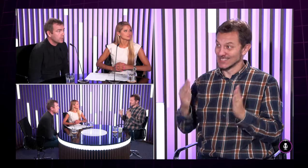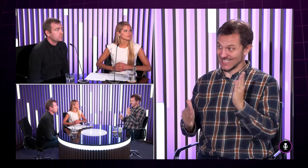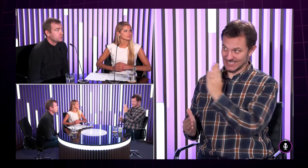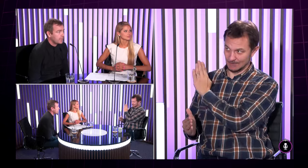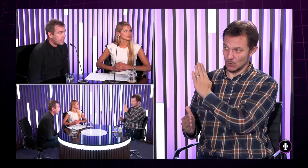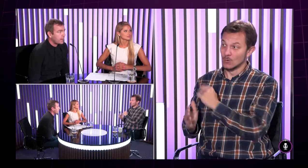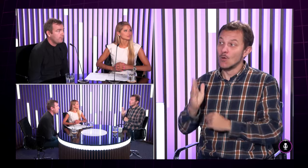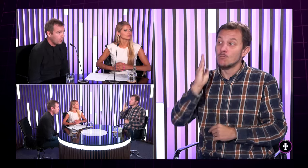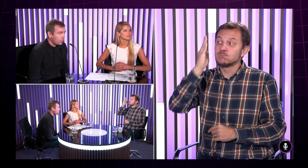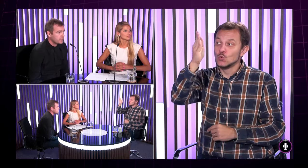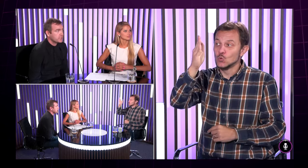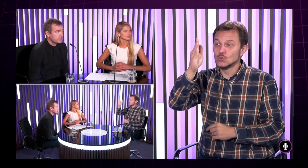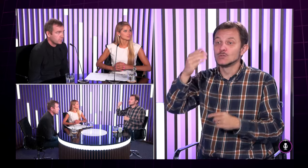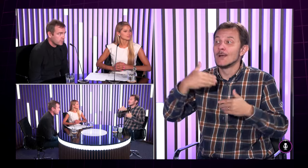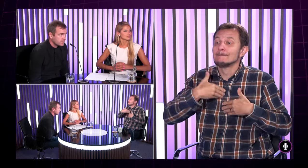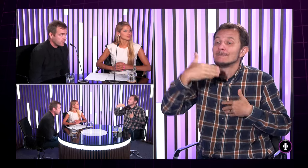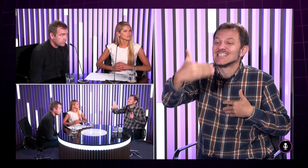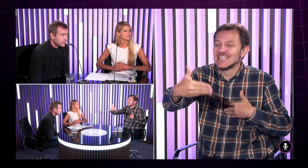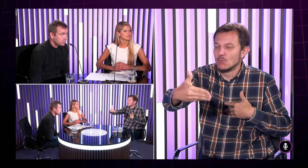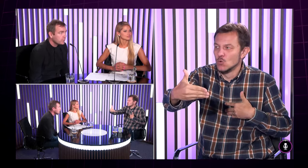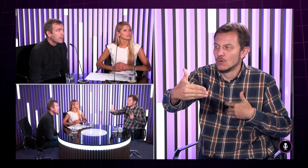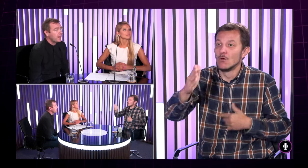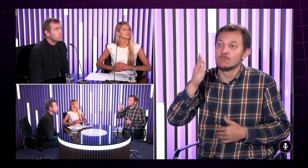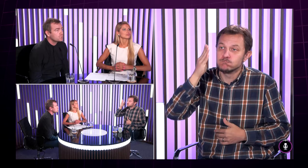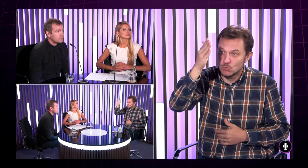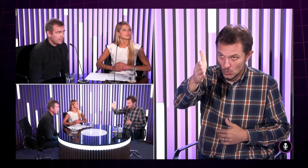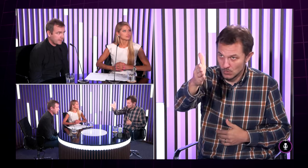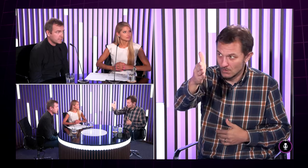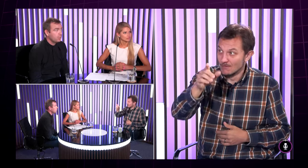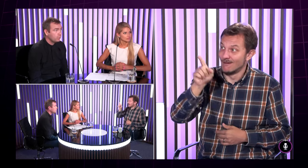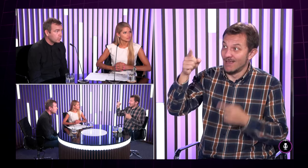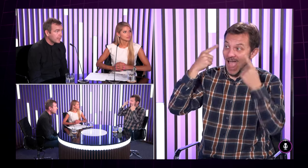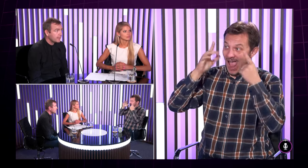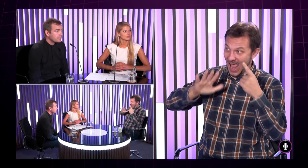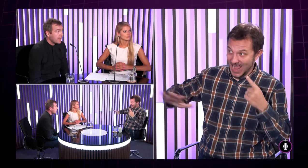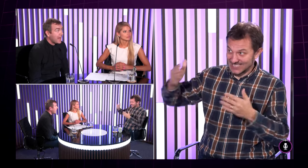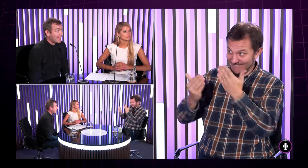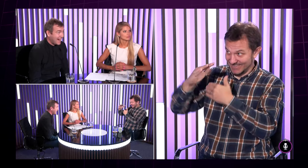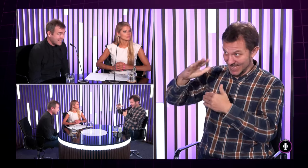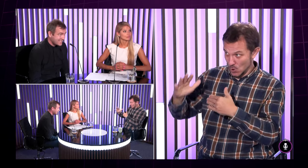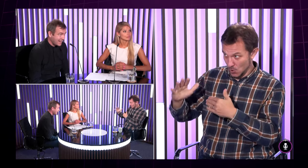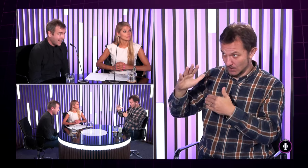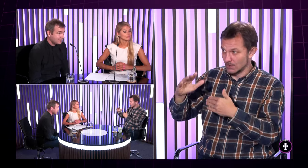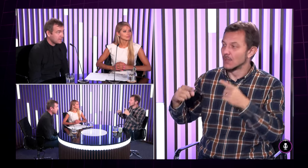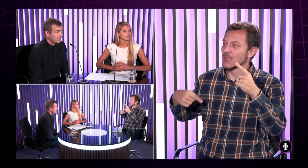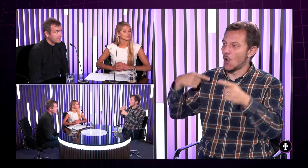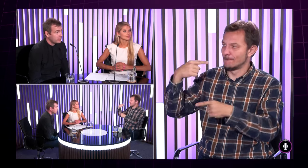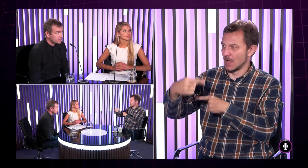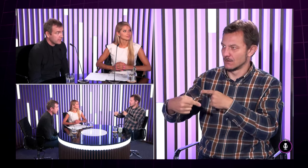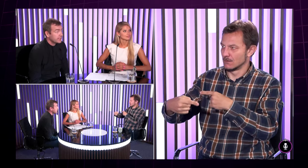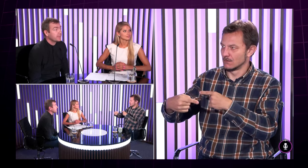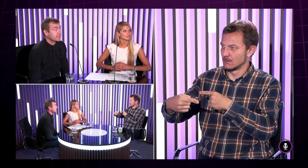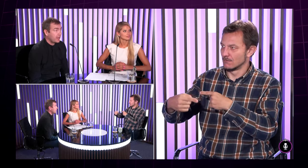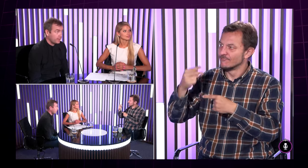času, to vščera, bolo, pozrite sa, posunky sme vlali dozadu a budúcnosť máme pred sebou, bude, ale Ázia a